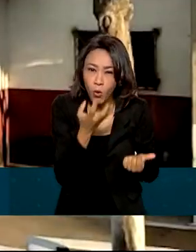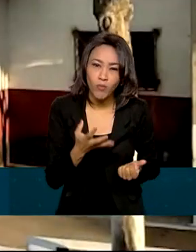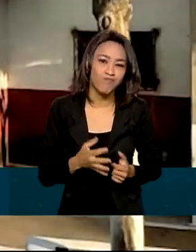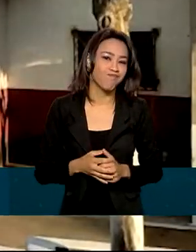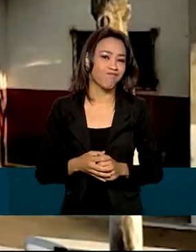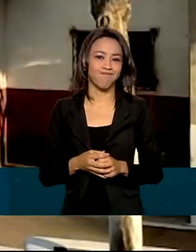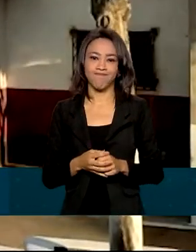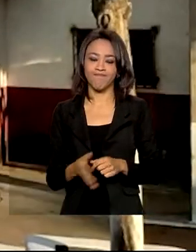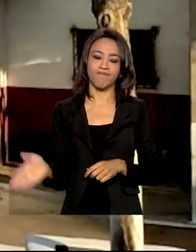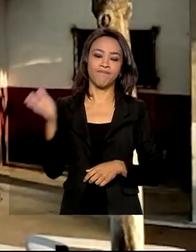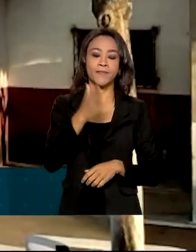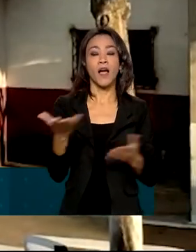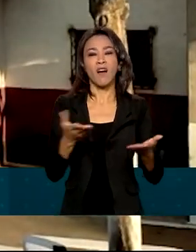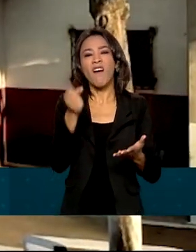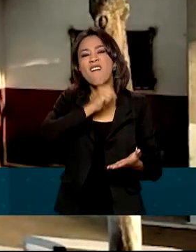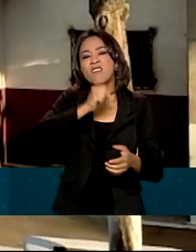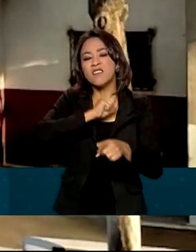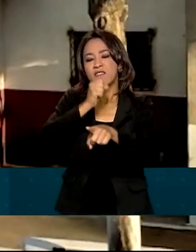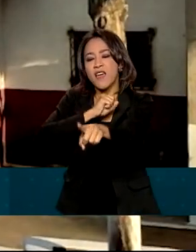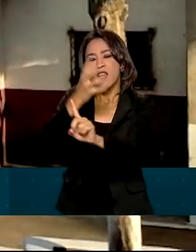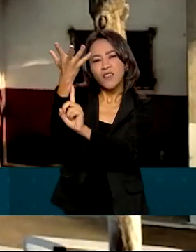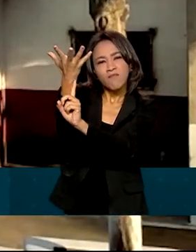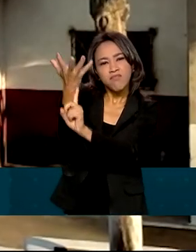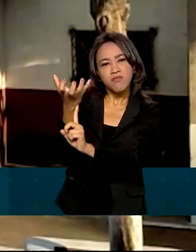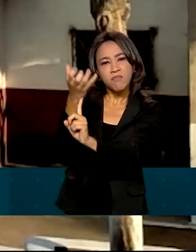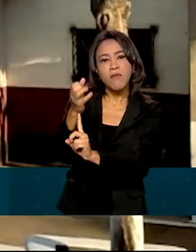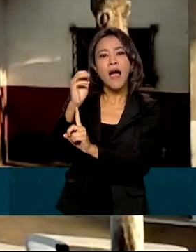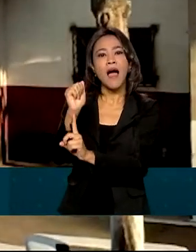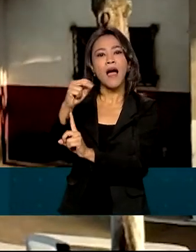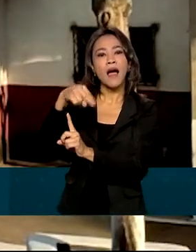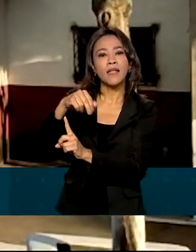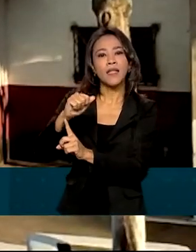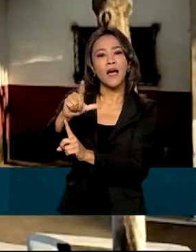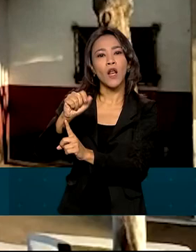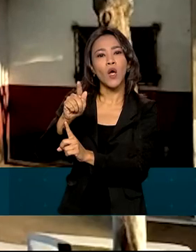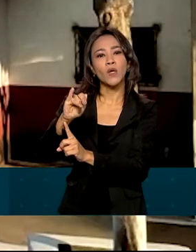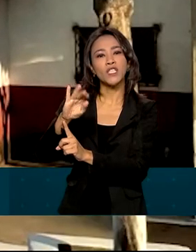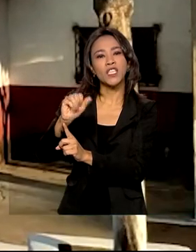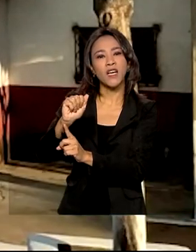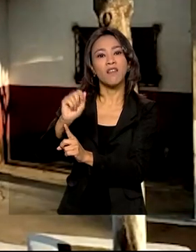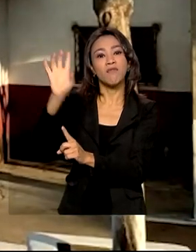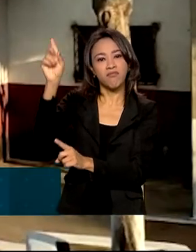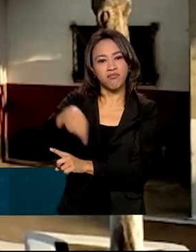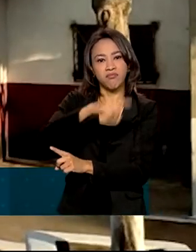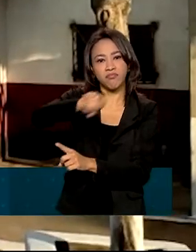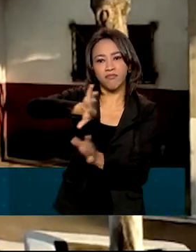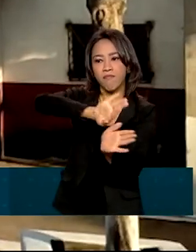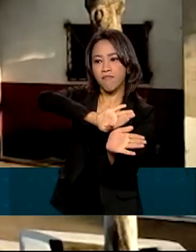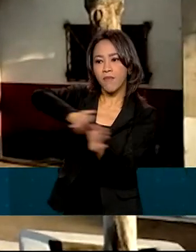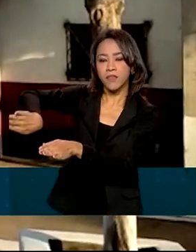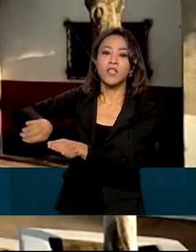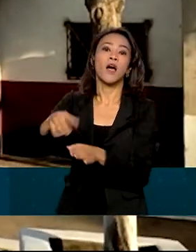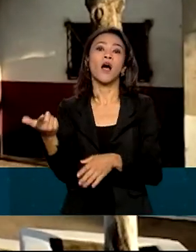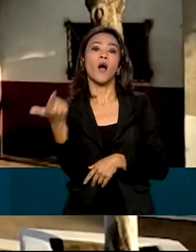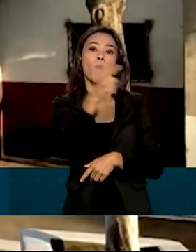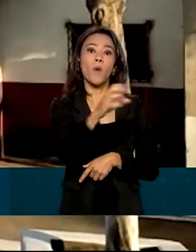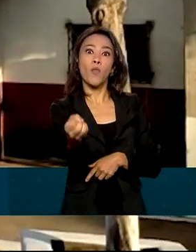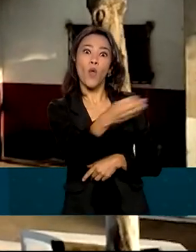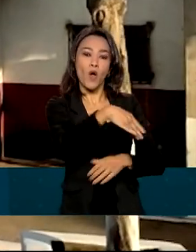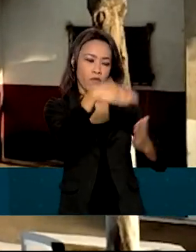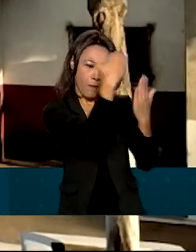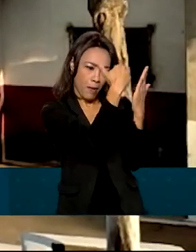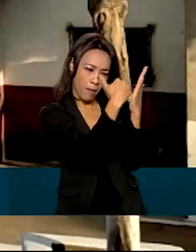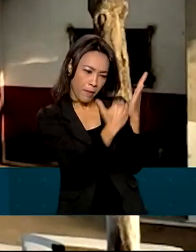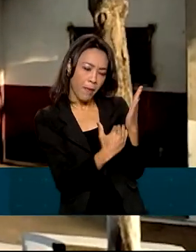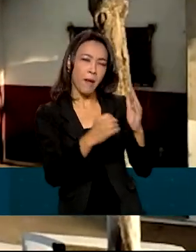Agora as antigas antenas e transmissoras analógicas estão com os dias contados. Uma nova programação, com maior número